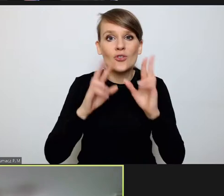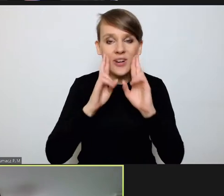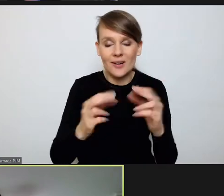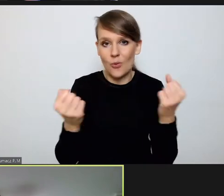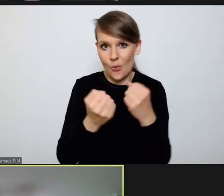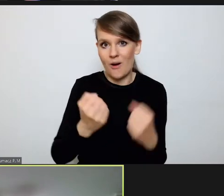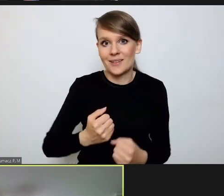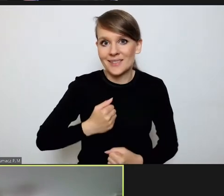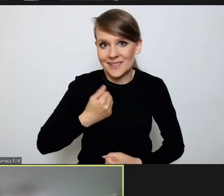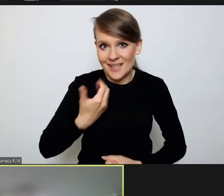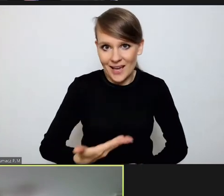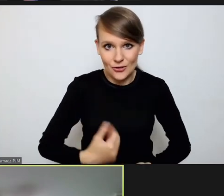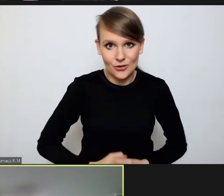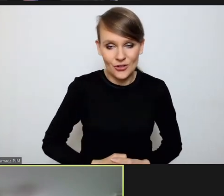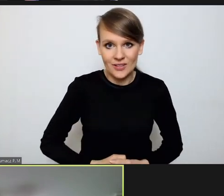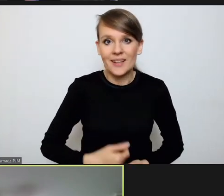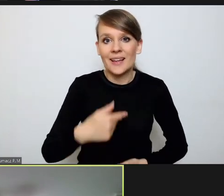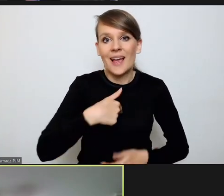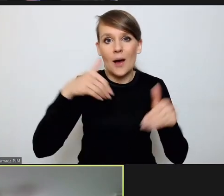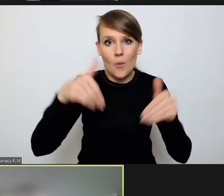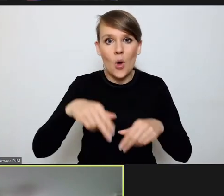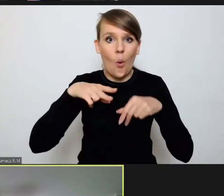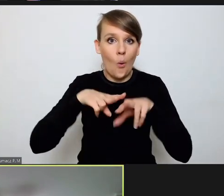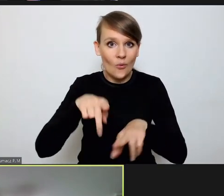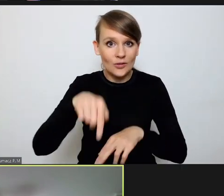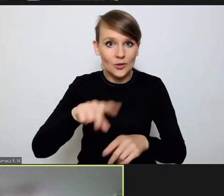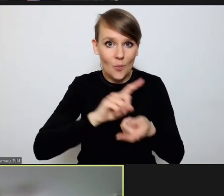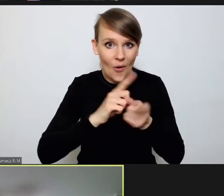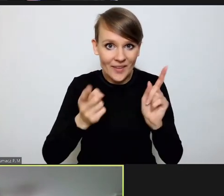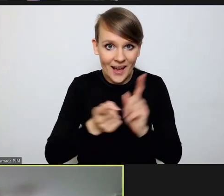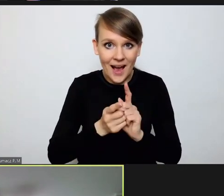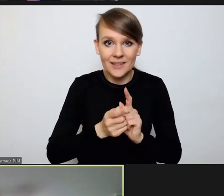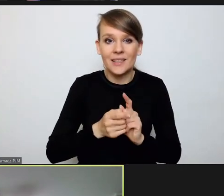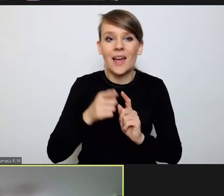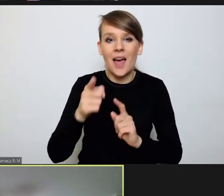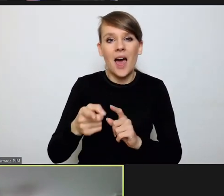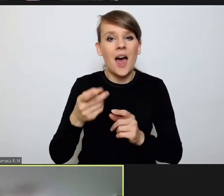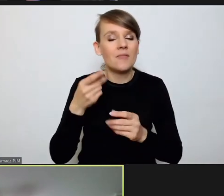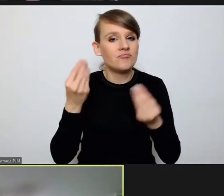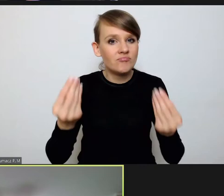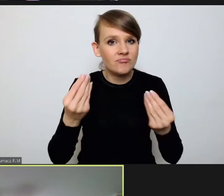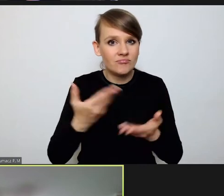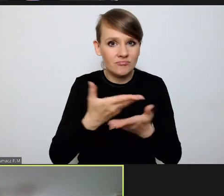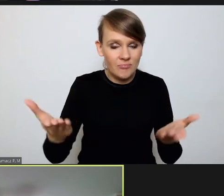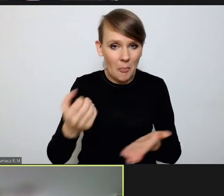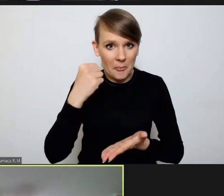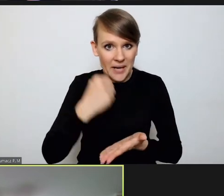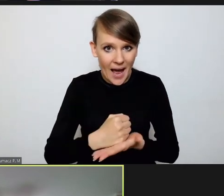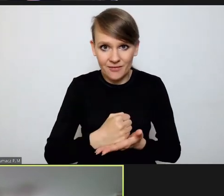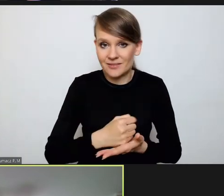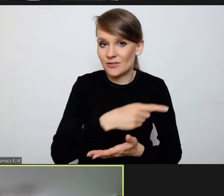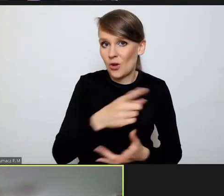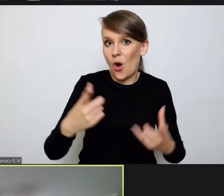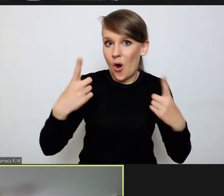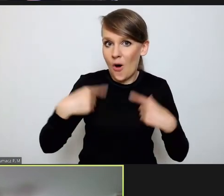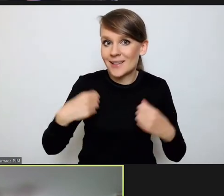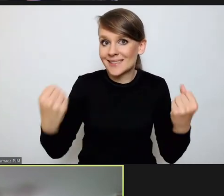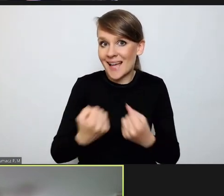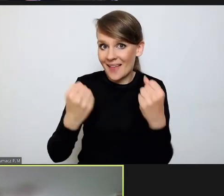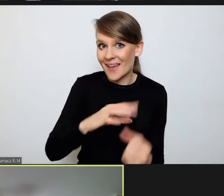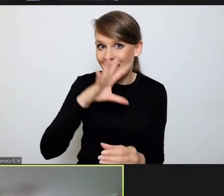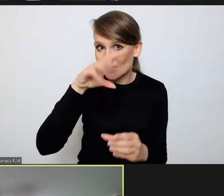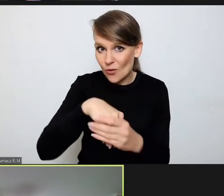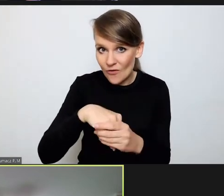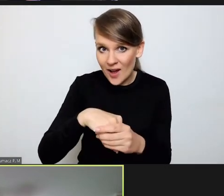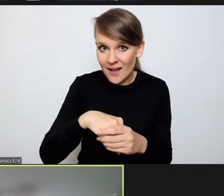zaszczyt, że mogę uczestniczyć w takim spotkaniu z wybitnymi prawnikami, z osobami, które są zaangażowane nie tylko